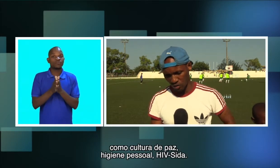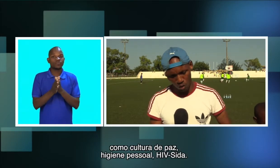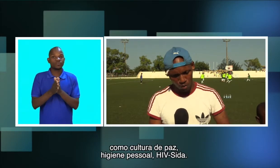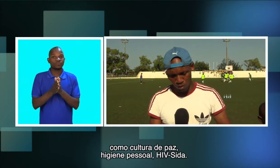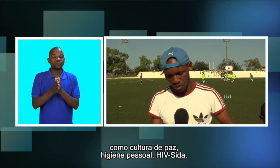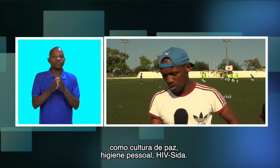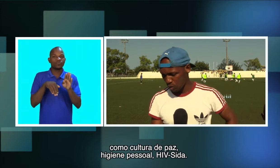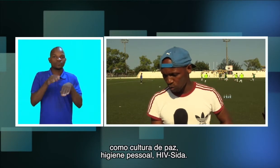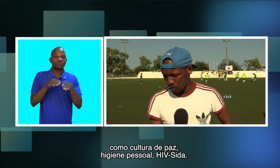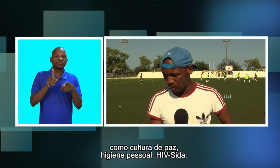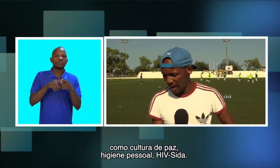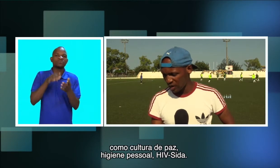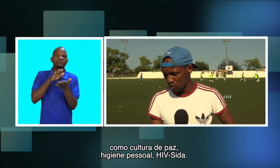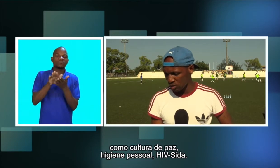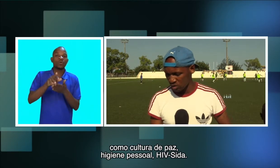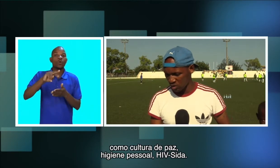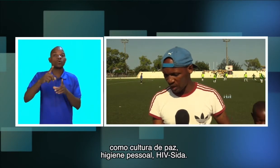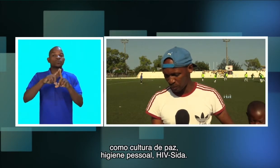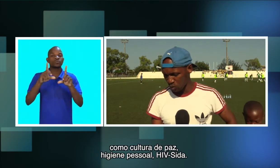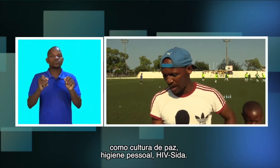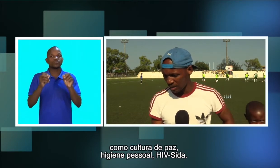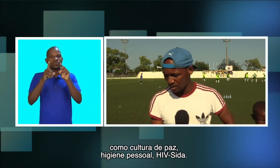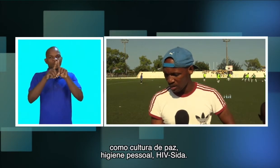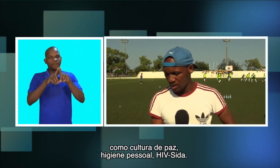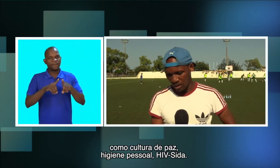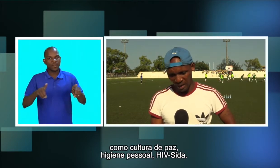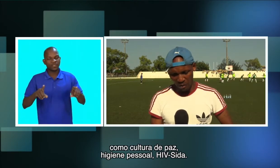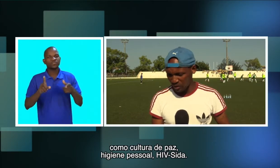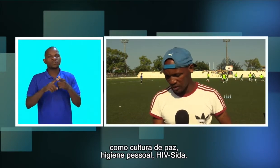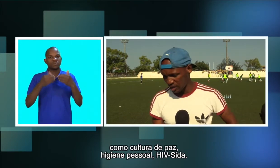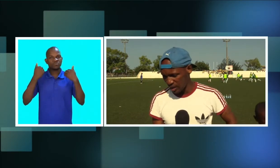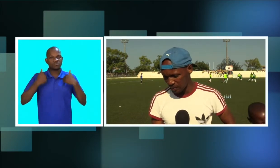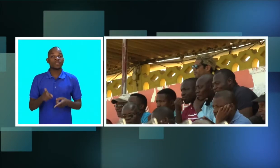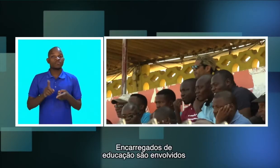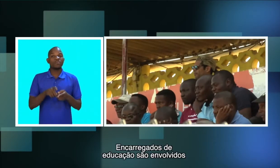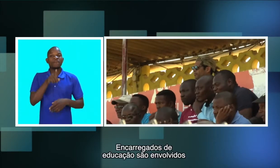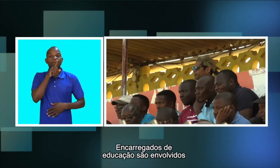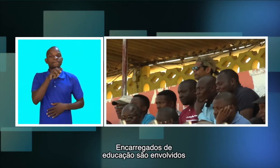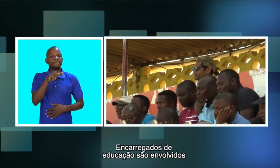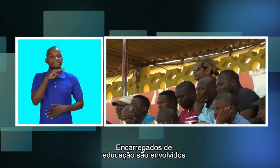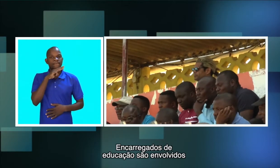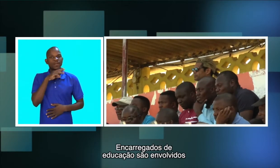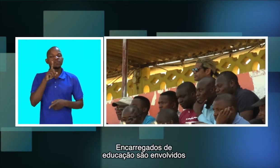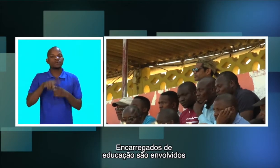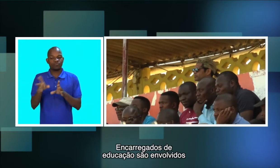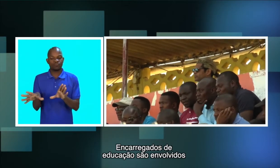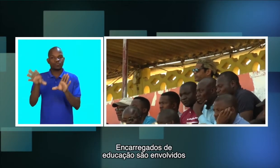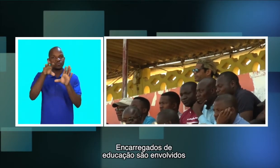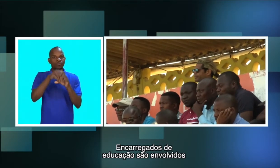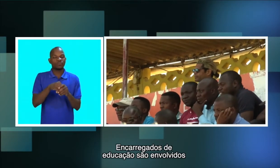como cultura de paz, higiene pessoal, HIV, SIDA. Encarregados de educação são envolvidos